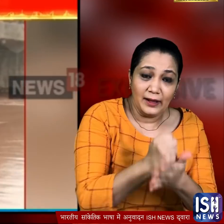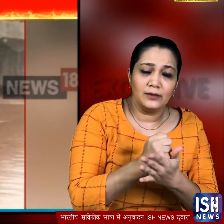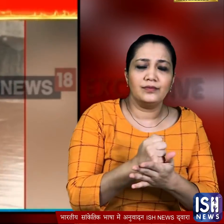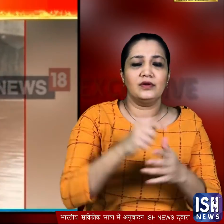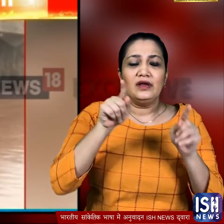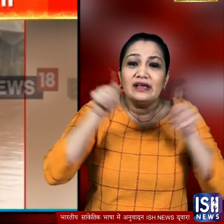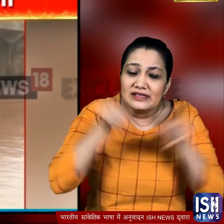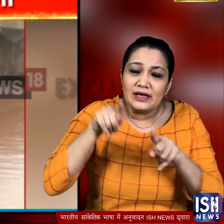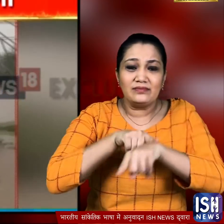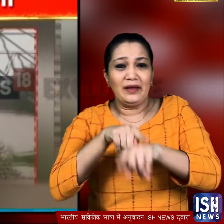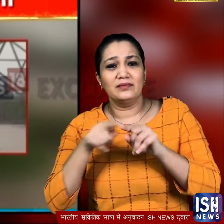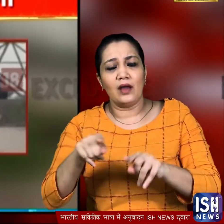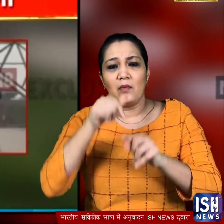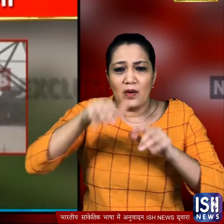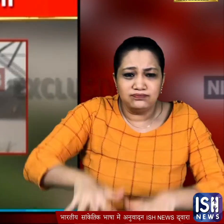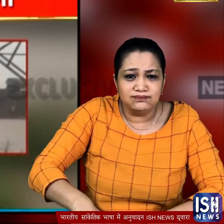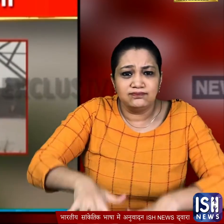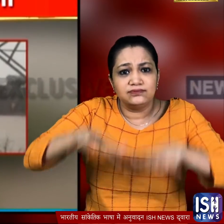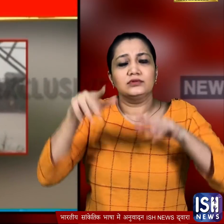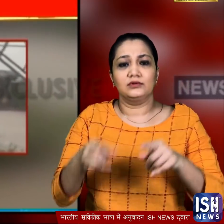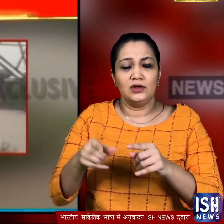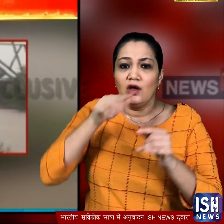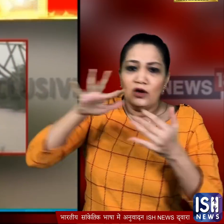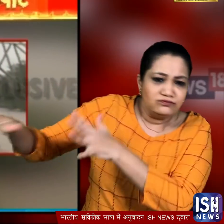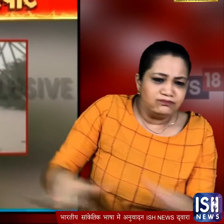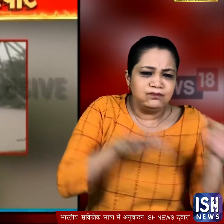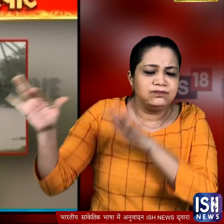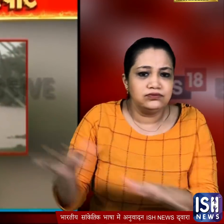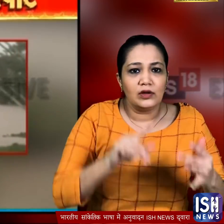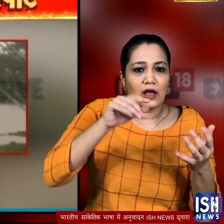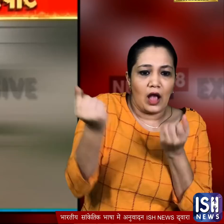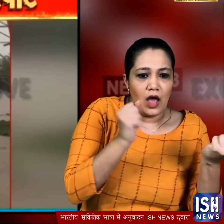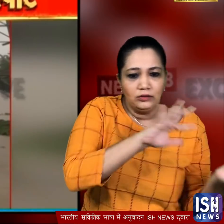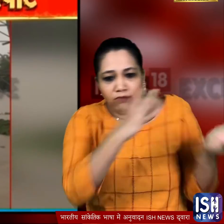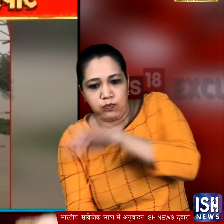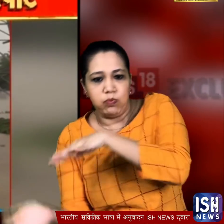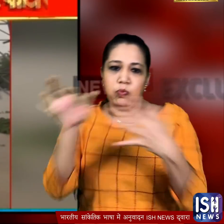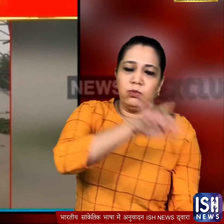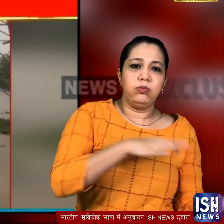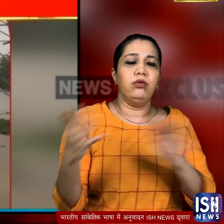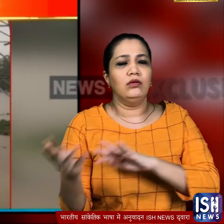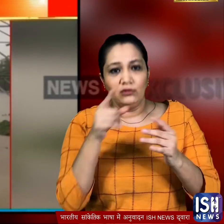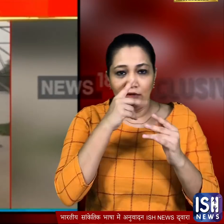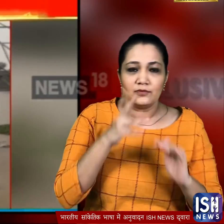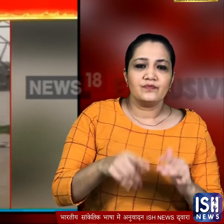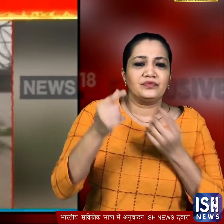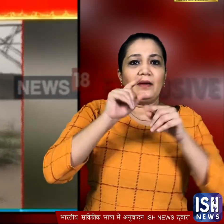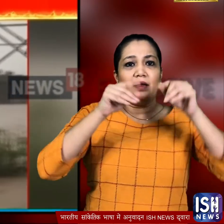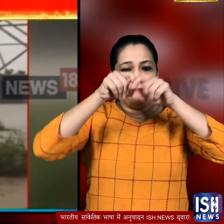उसी वक्त नदी में पानी का बहाव तेज हो गया जिससे वो कार कई बार पलट गई वहां से सामने आई तस्वीरों में कुछ लोग बुल के उपर खड़े